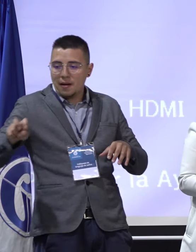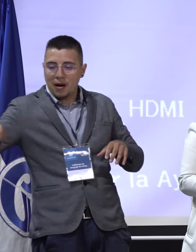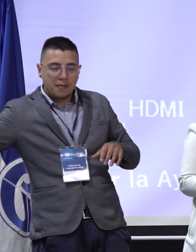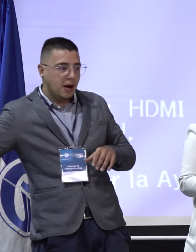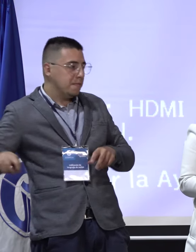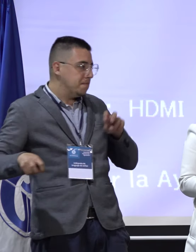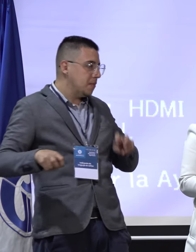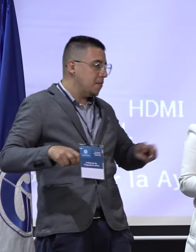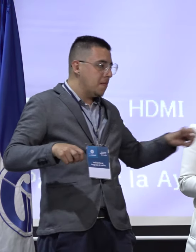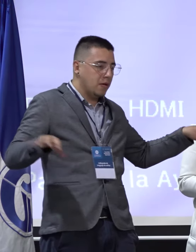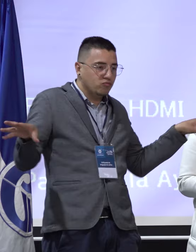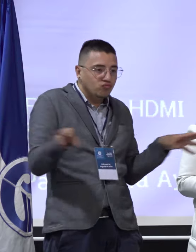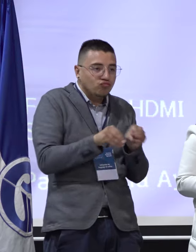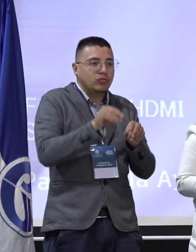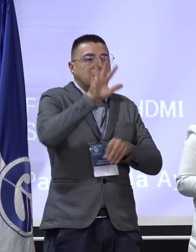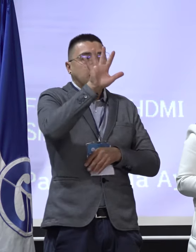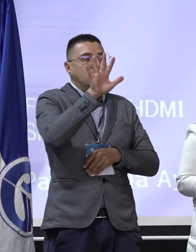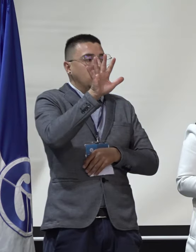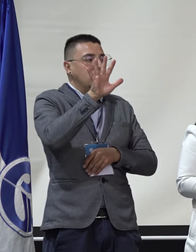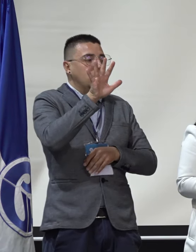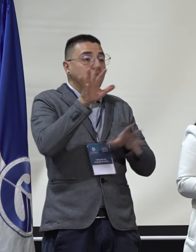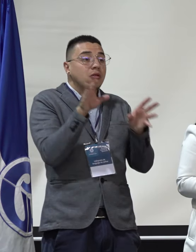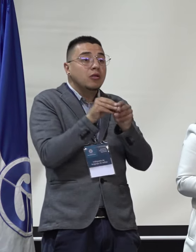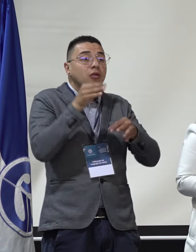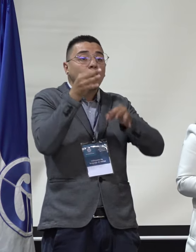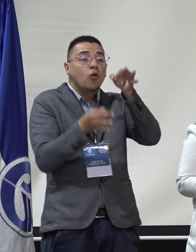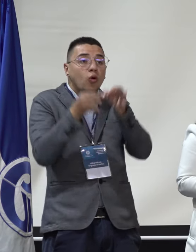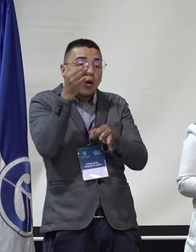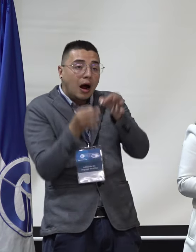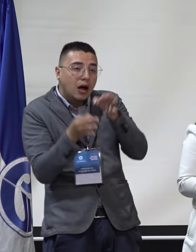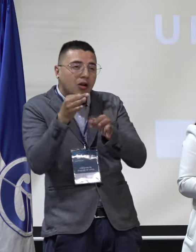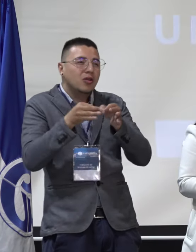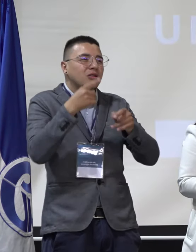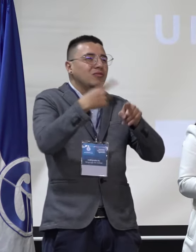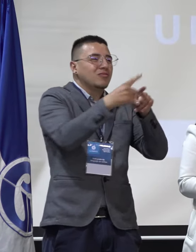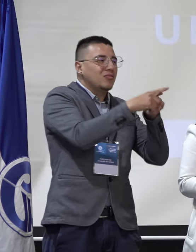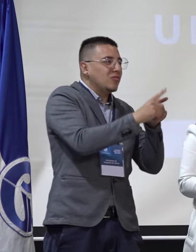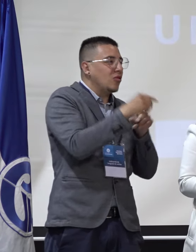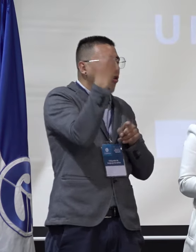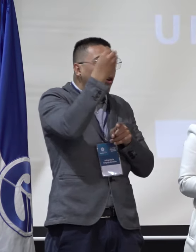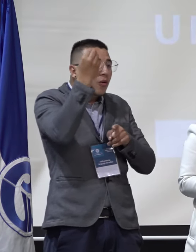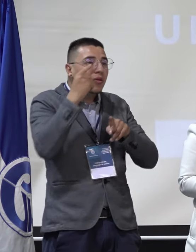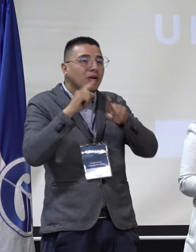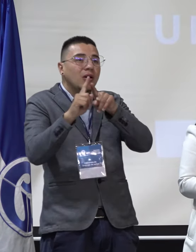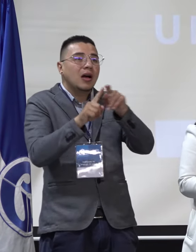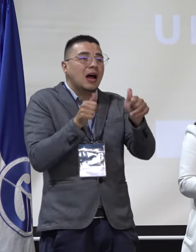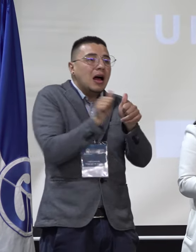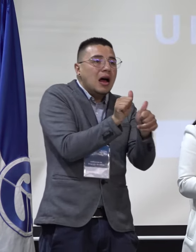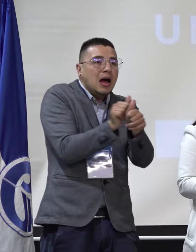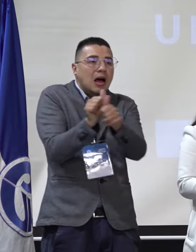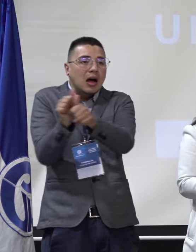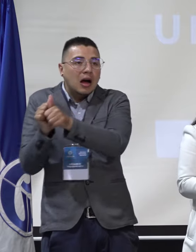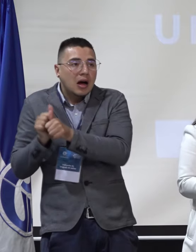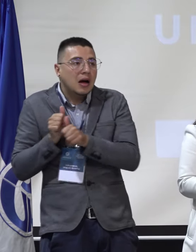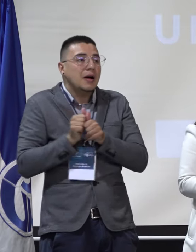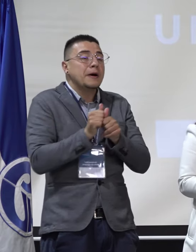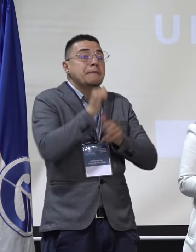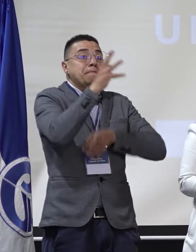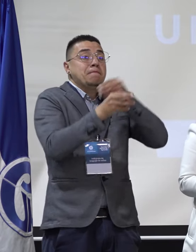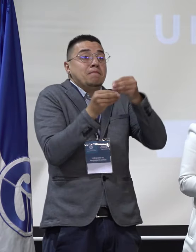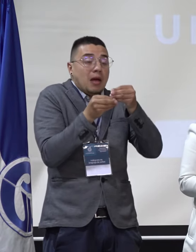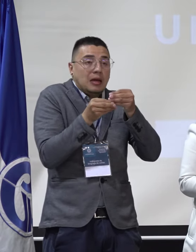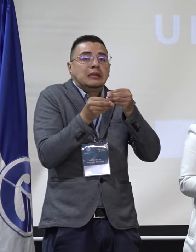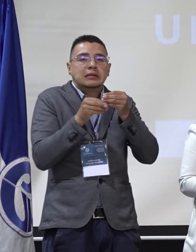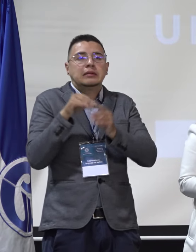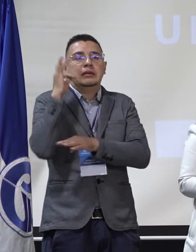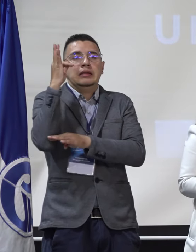Cada puesto de votación contará con un presidente y tres jurados. La Comisión Vedeora puede hacer el acompañamiento y también